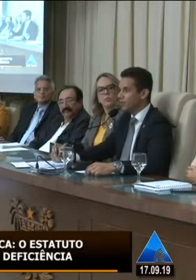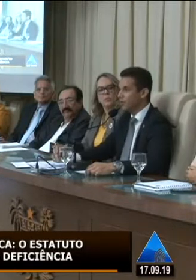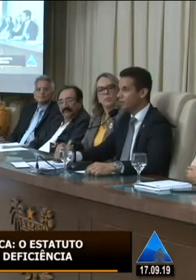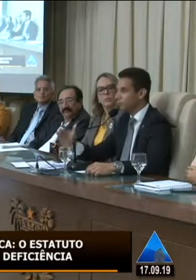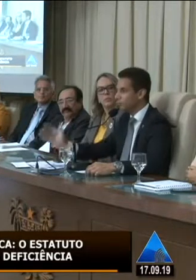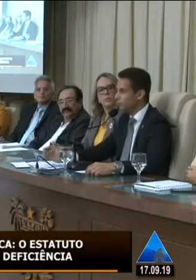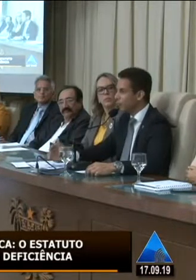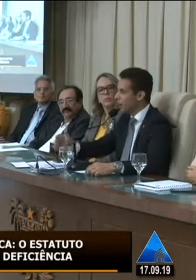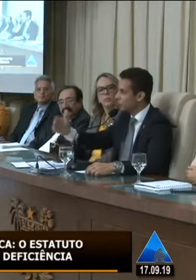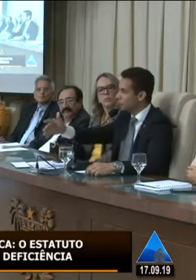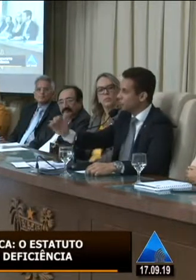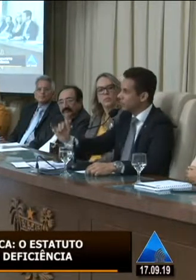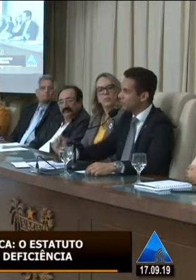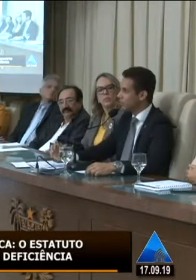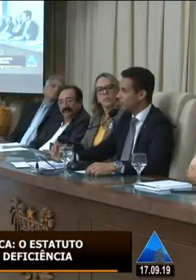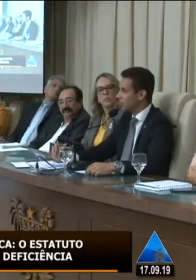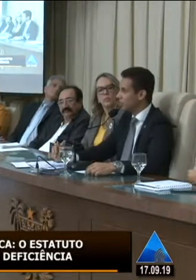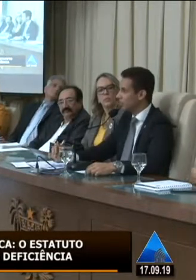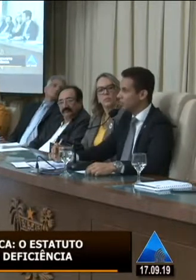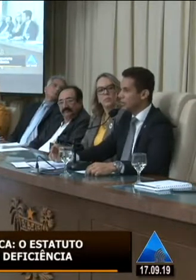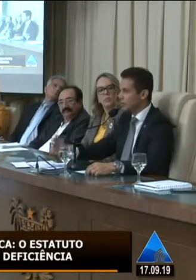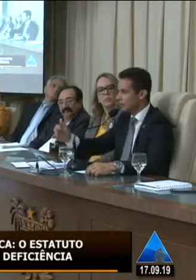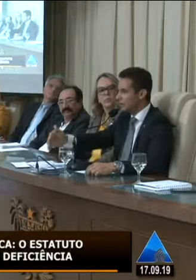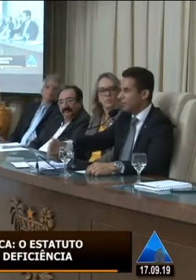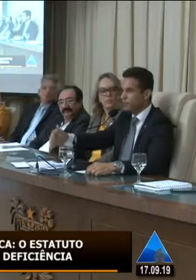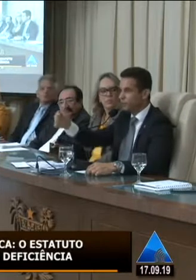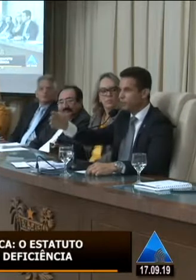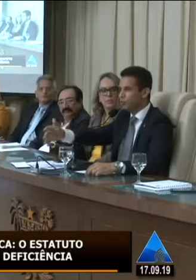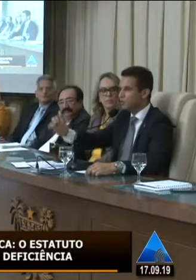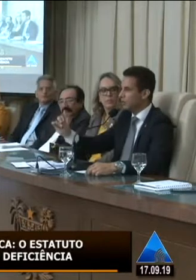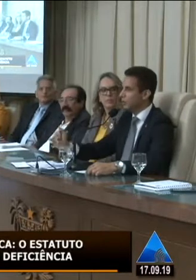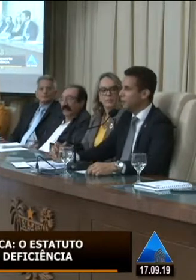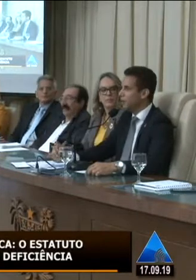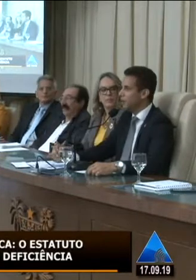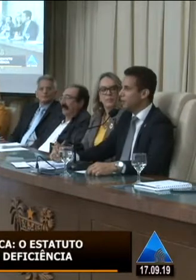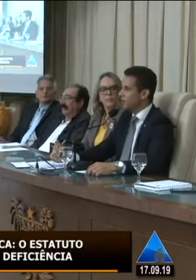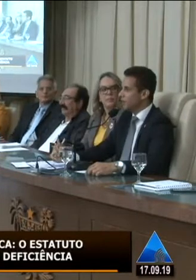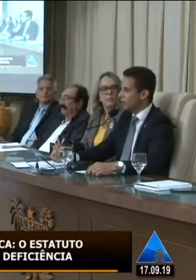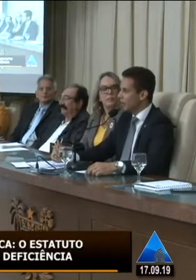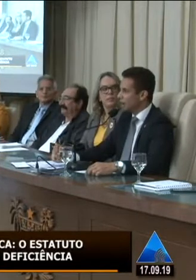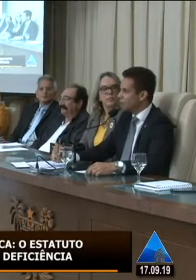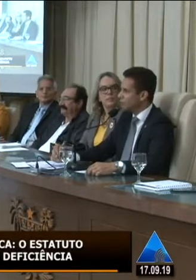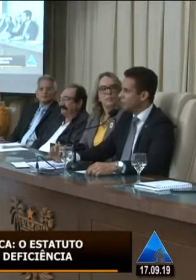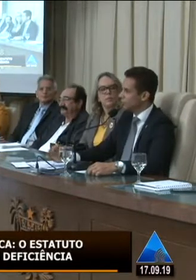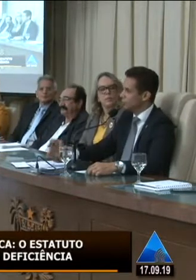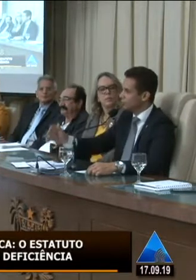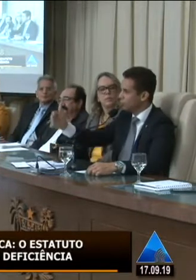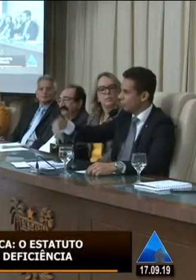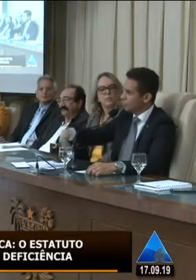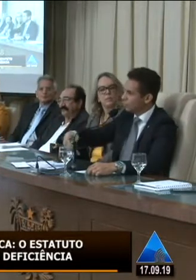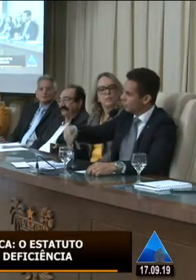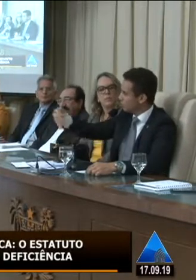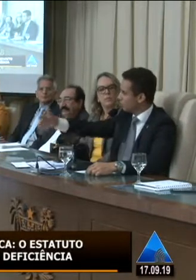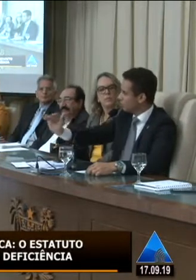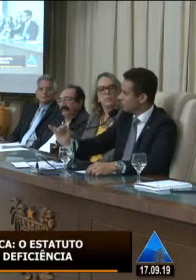agradecer a todos que participaram a assessoria aqui da Assembleia Legislativa que tem trabalhado os servidores aqui da nossa casa os servidores do